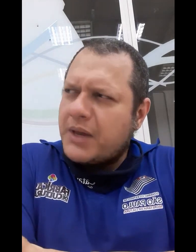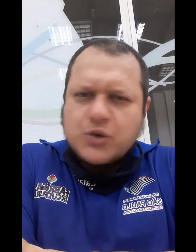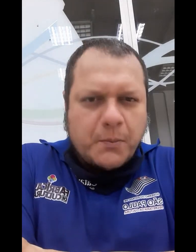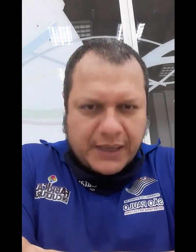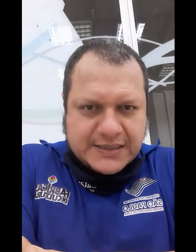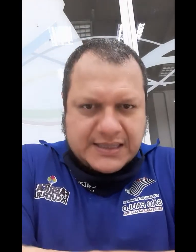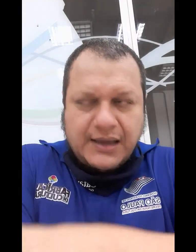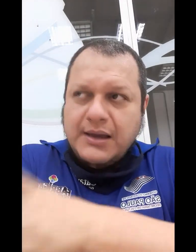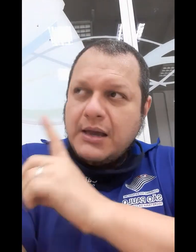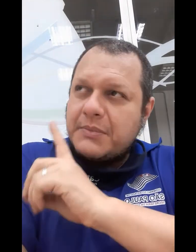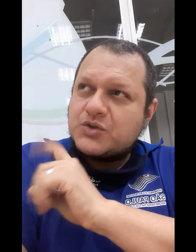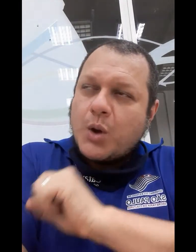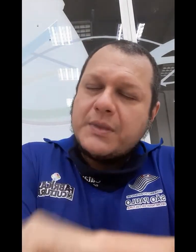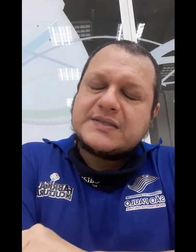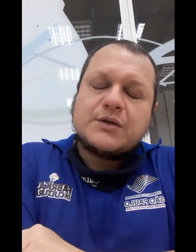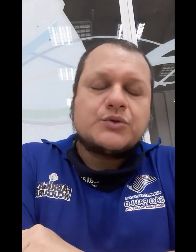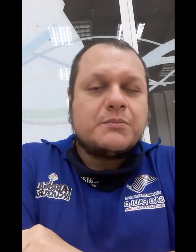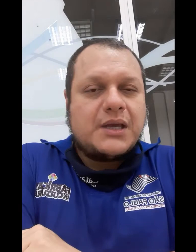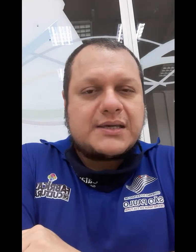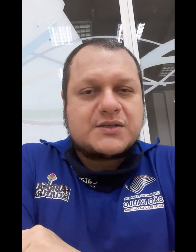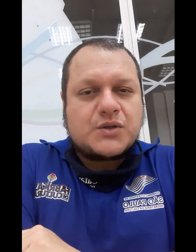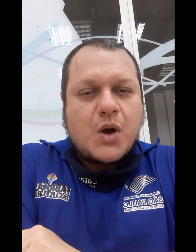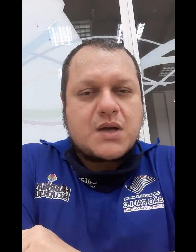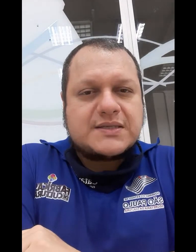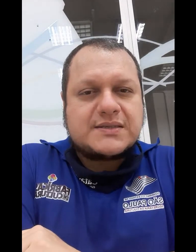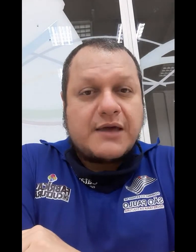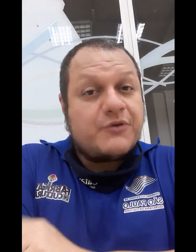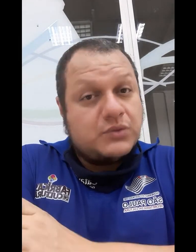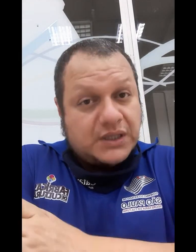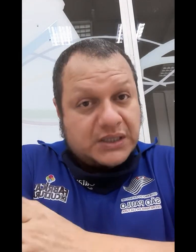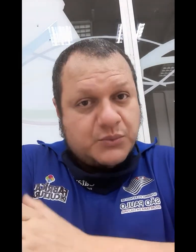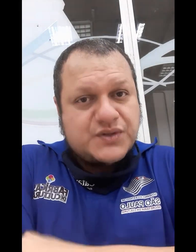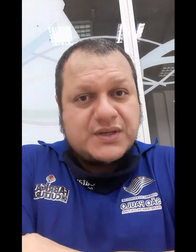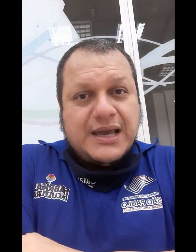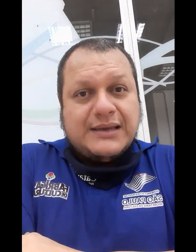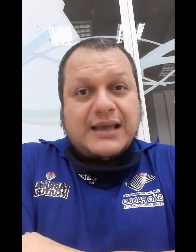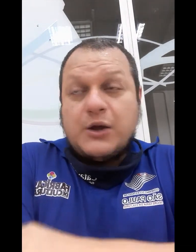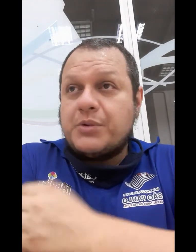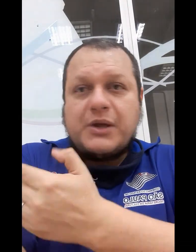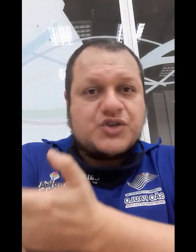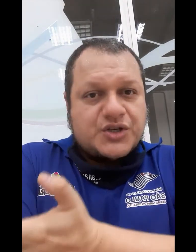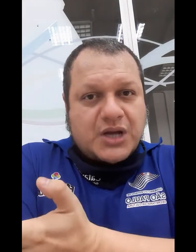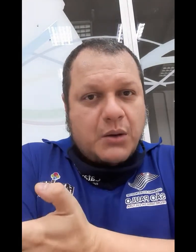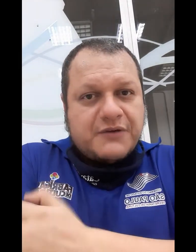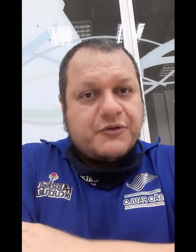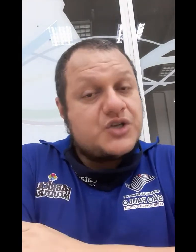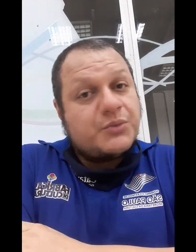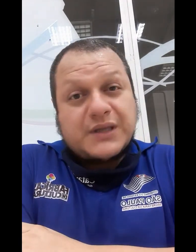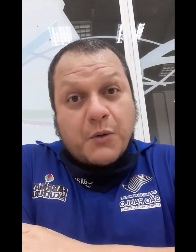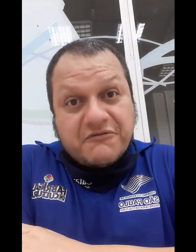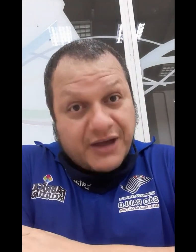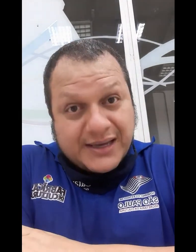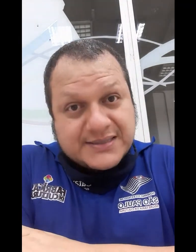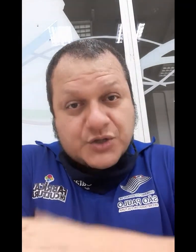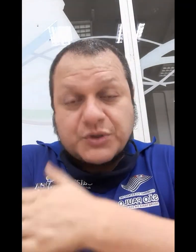meio do mês, né? Mas no comecinho do mês nós voltamos, tá? E o primeiro dia de aula foi de muita conversa, de muito